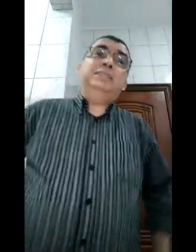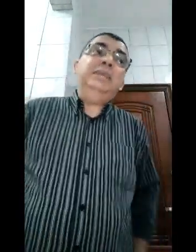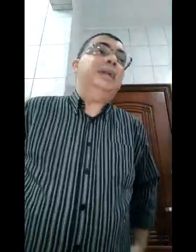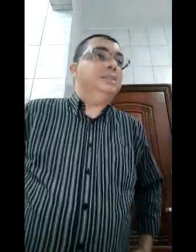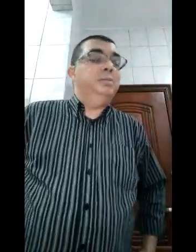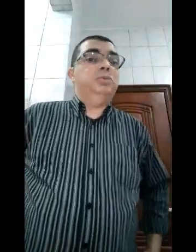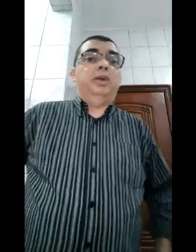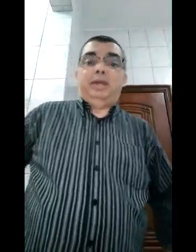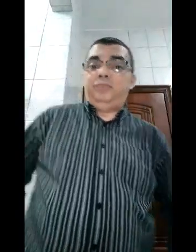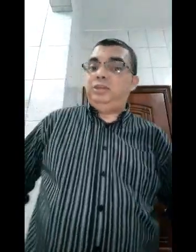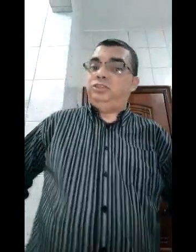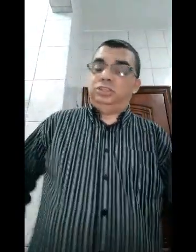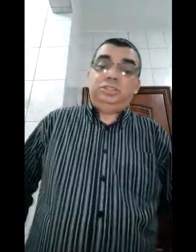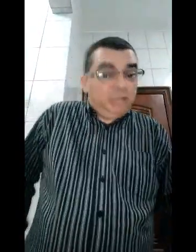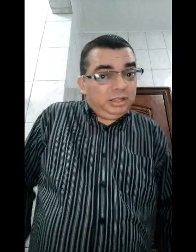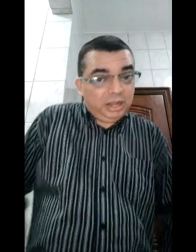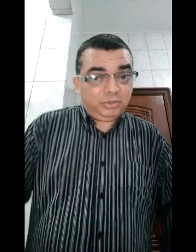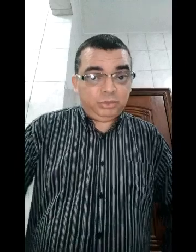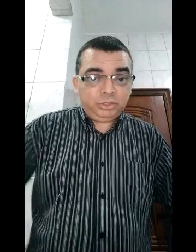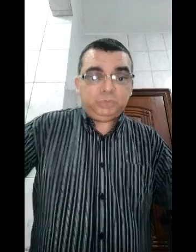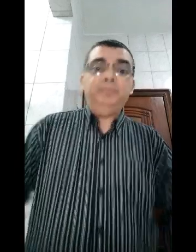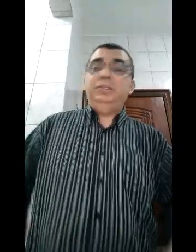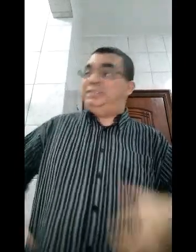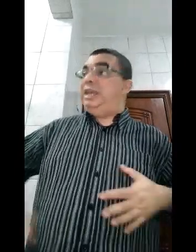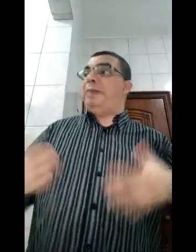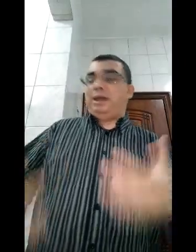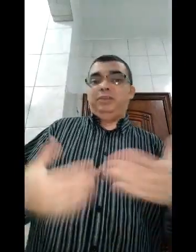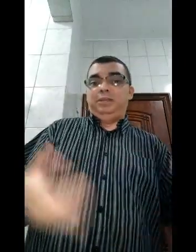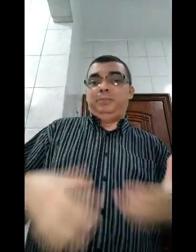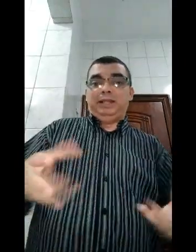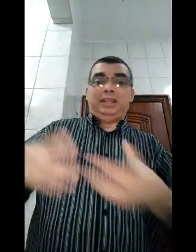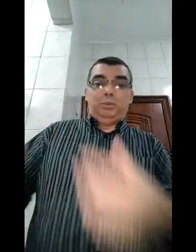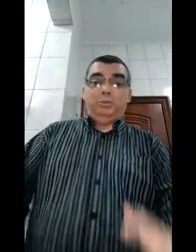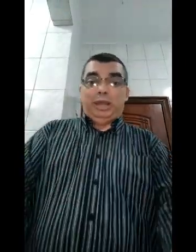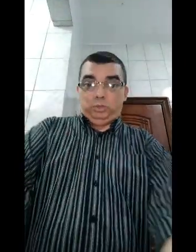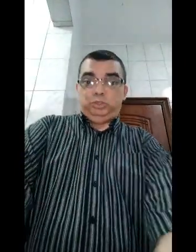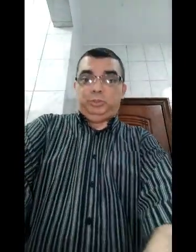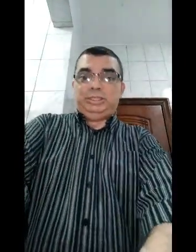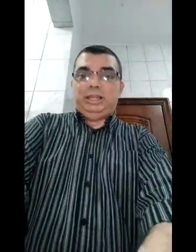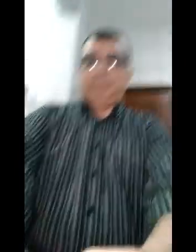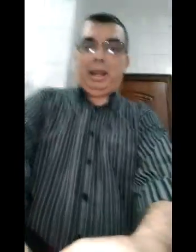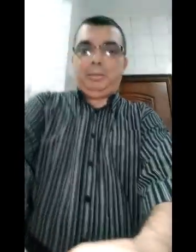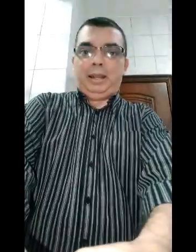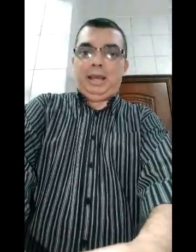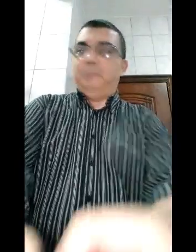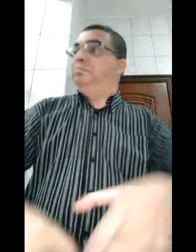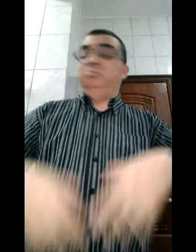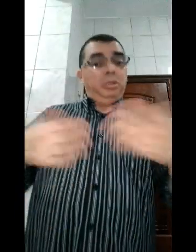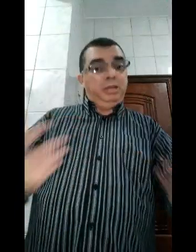se casamento era fake, gente, ninguém tem nada a ver com isso. Se ela pagava ele pra ter o bonequinho de porcelana pra lá e pra cá, também